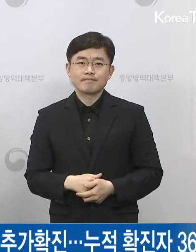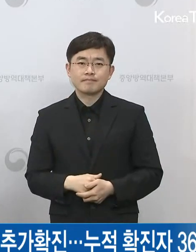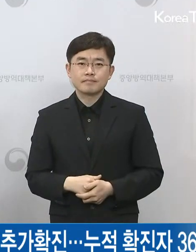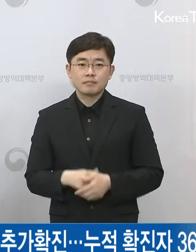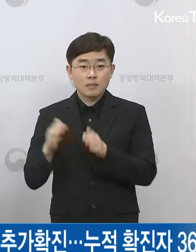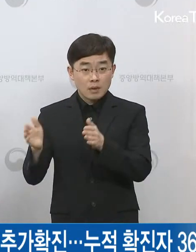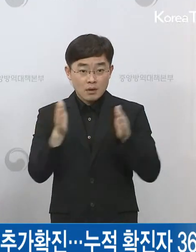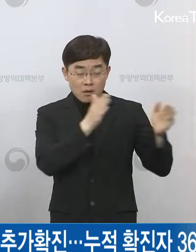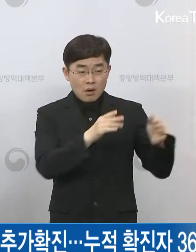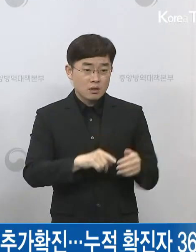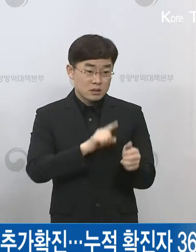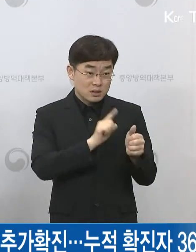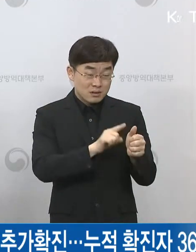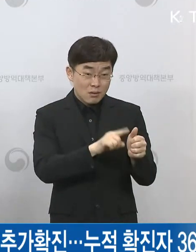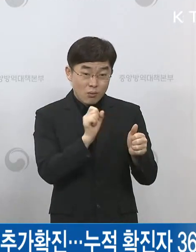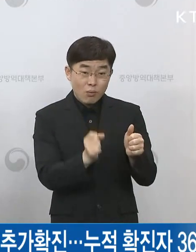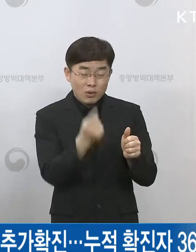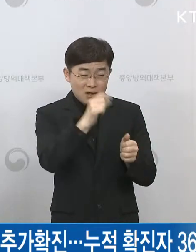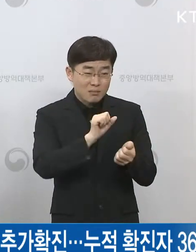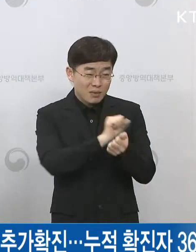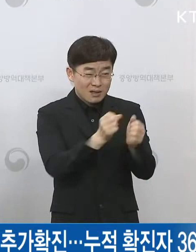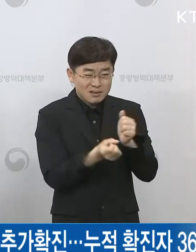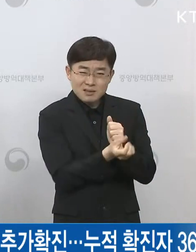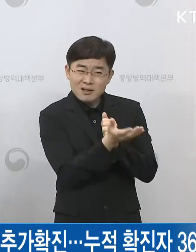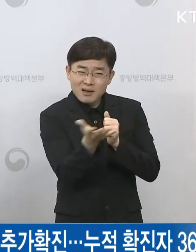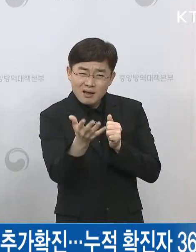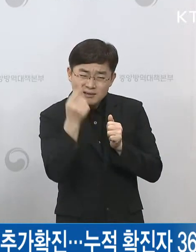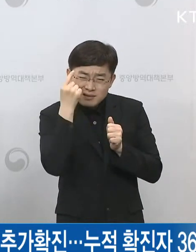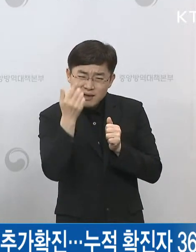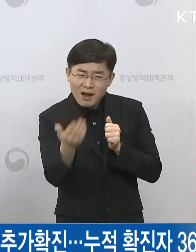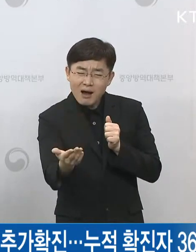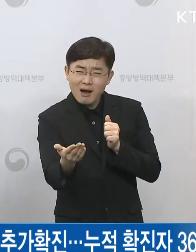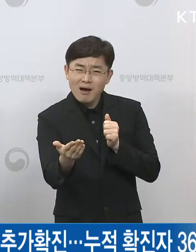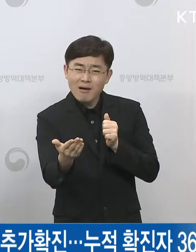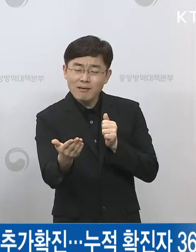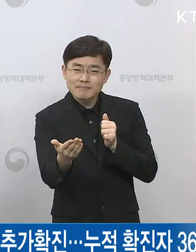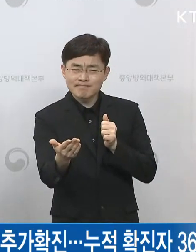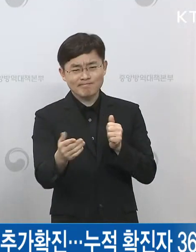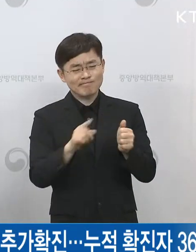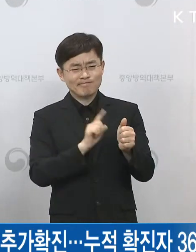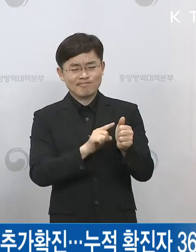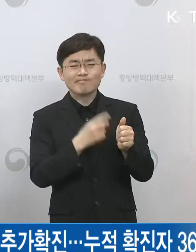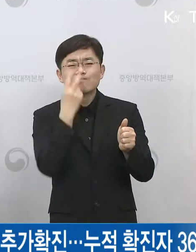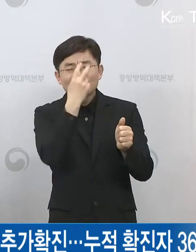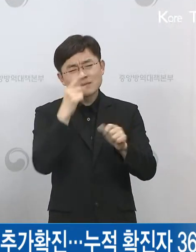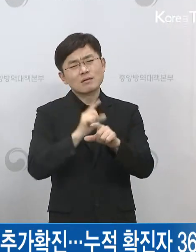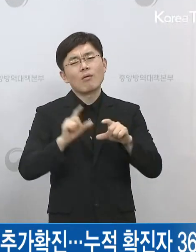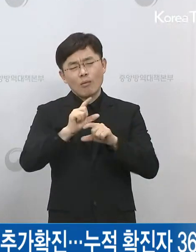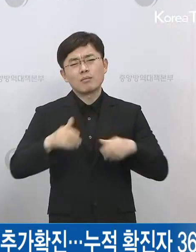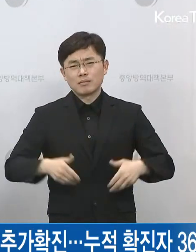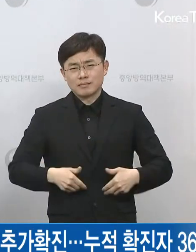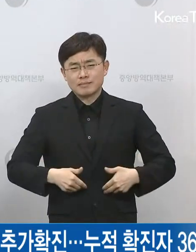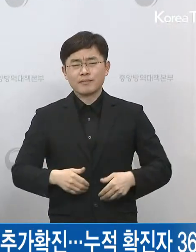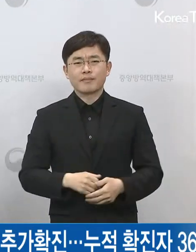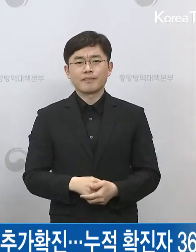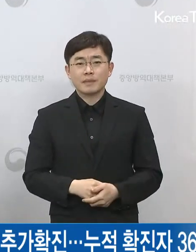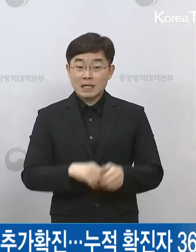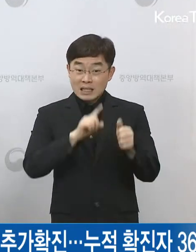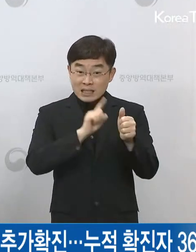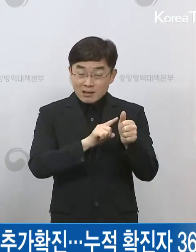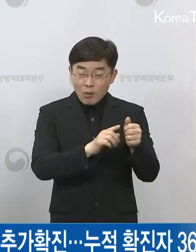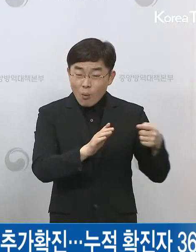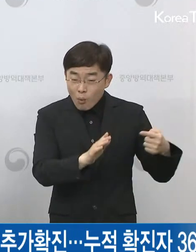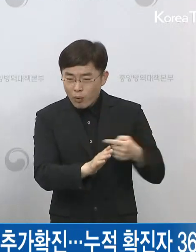그런 모든 유행이 다 전파가 됐을 거냐 그 부분은 아직은 좀 더 조사를 해봐야 이분 이외에도 또 초기